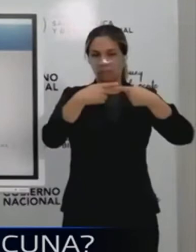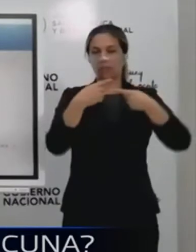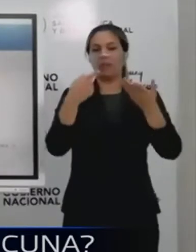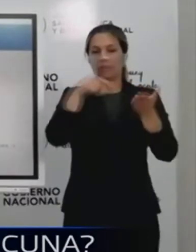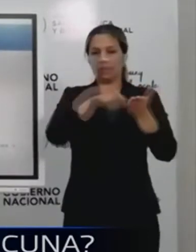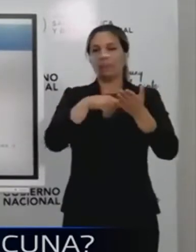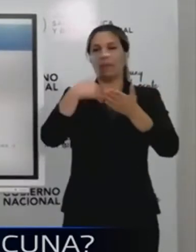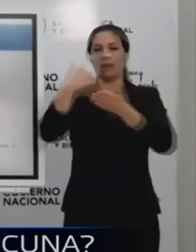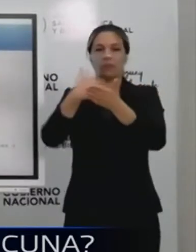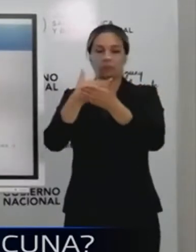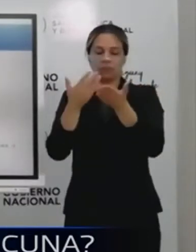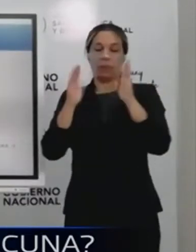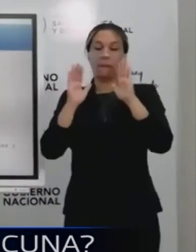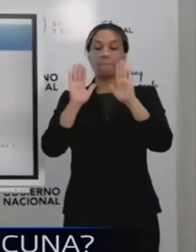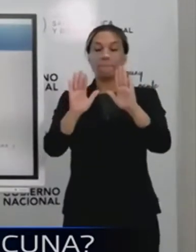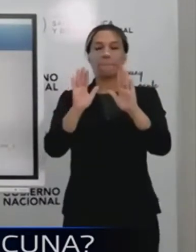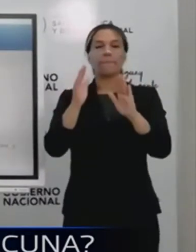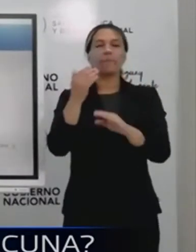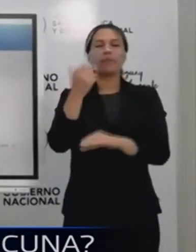¿Cuántas dosis se comprarán?